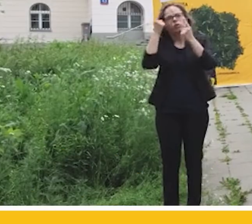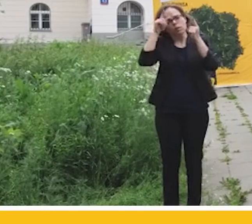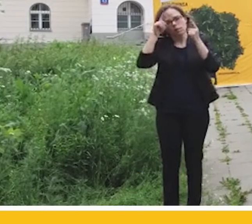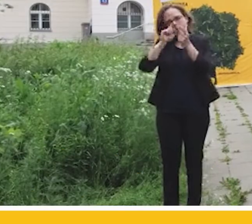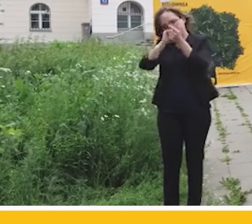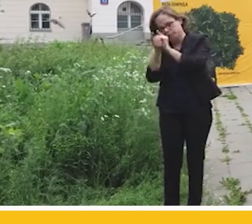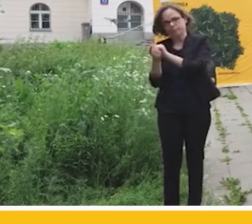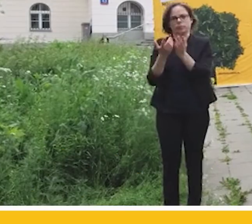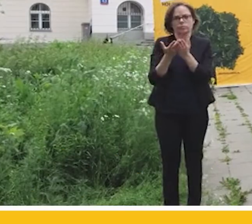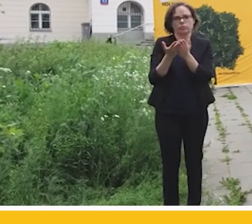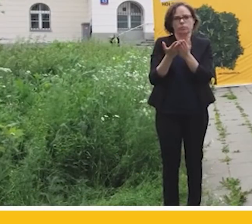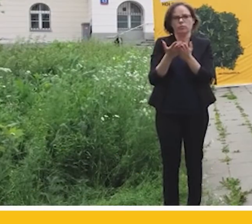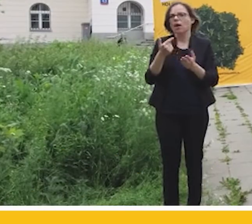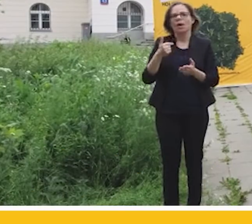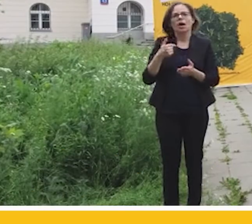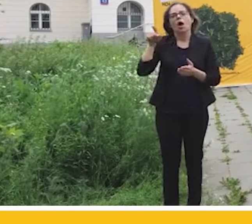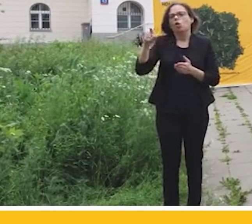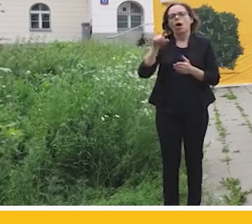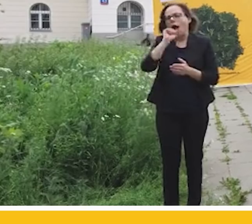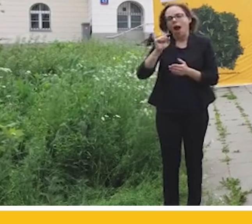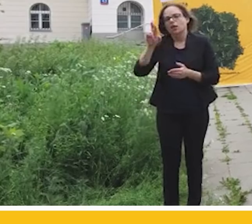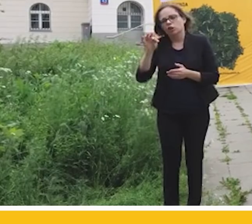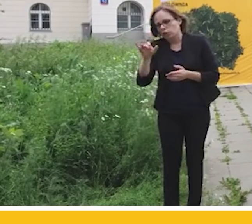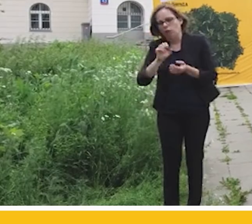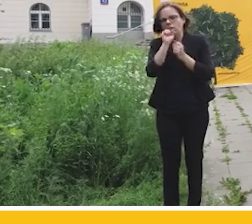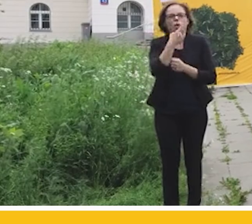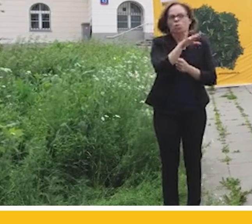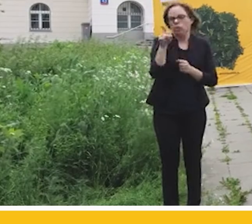i postawić ją w zupełnie innym miejscu. A tego nie zrobi ani Rafał Trzaskowski, ani Andrzej Duda.